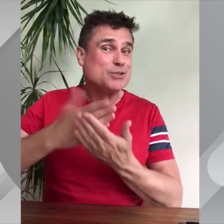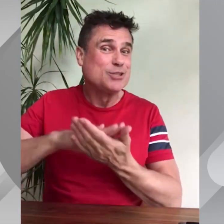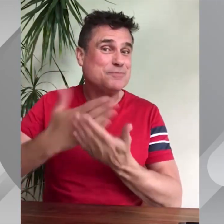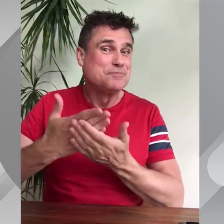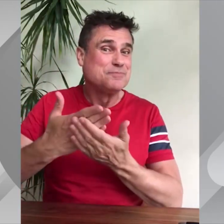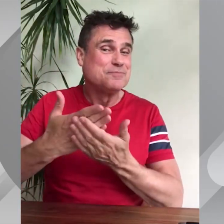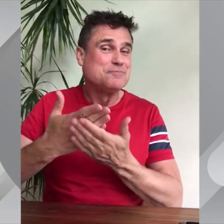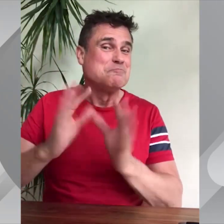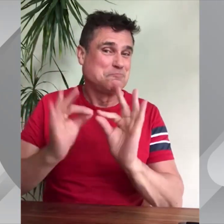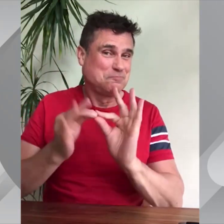sordo.